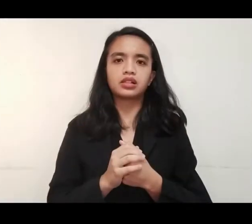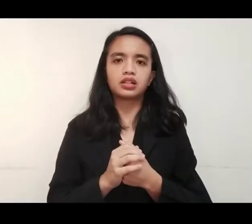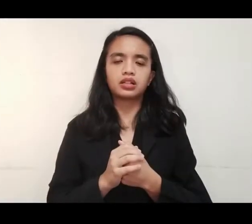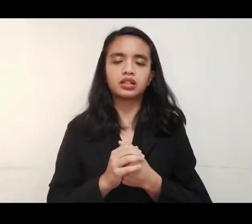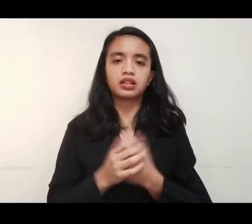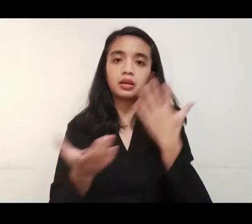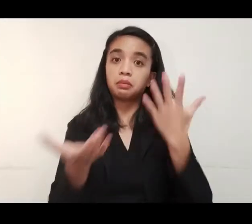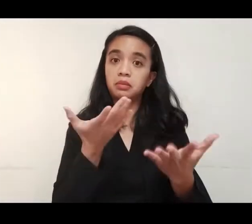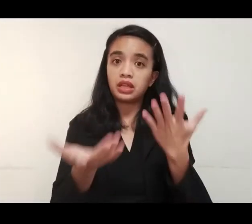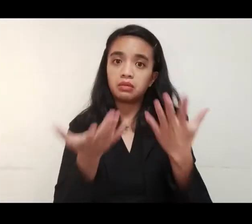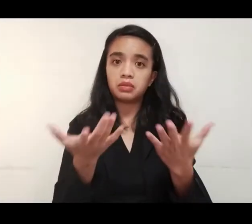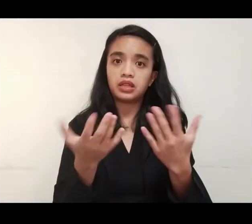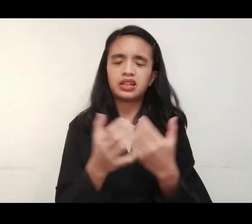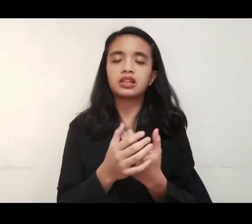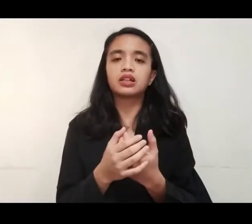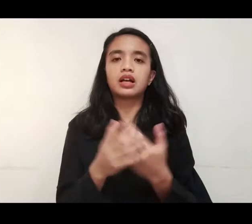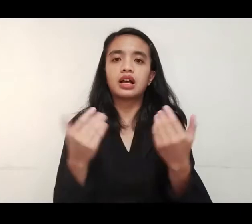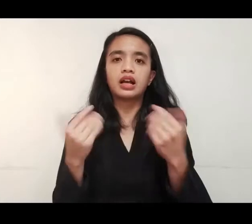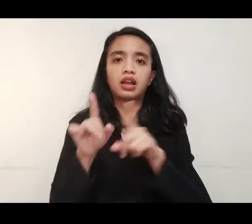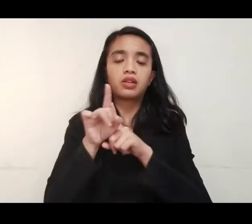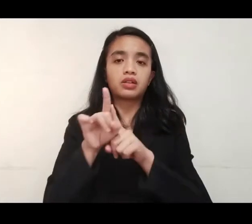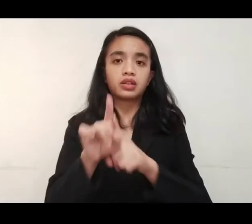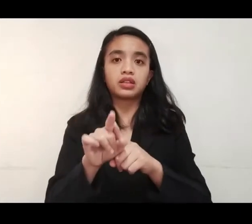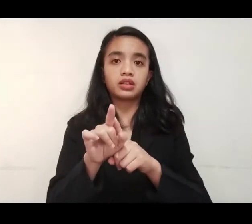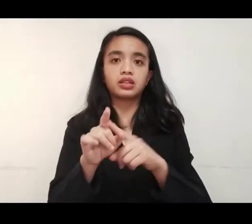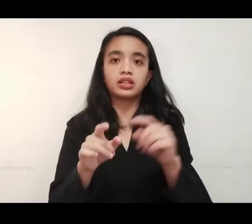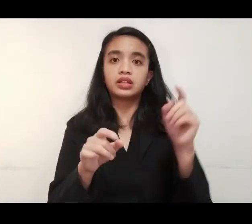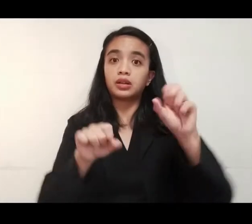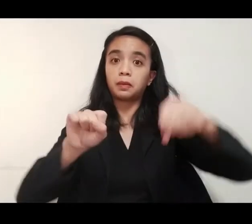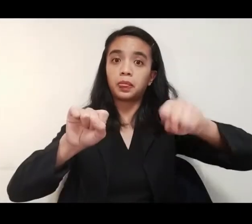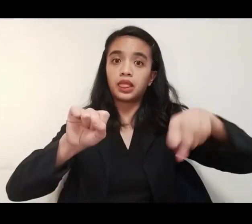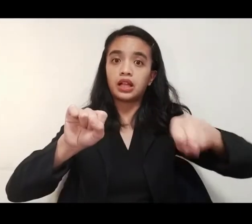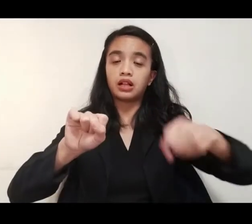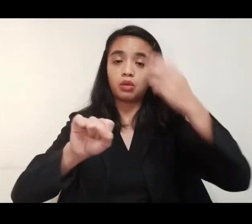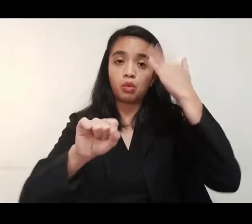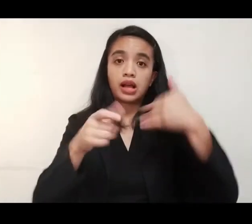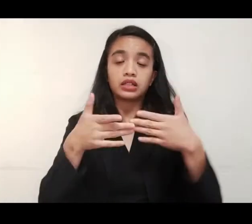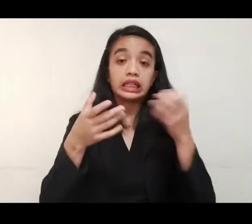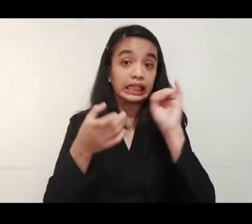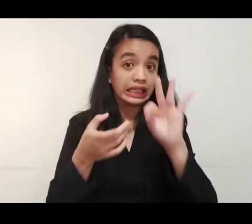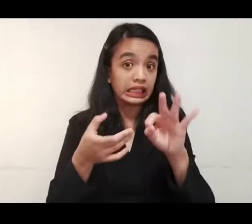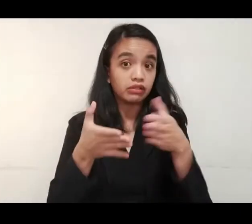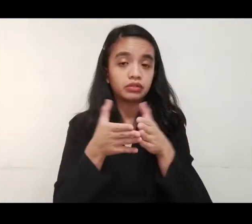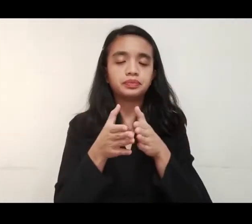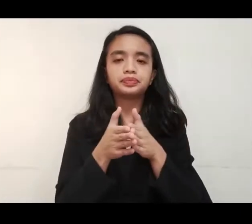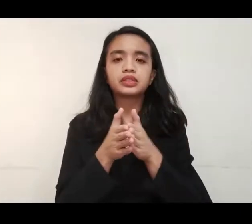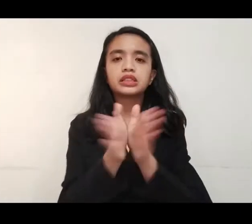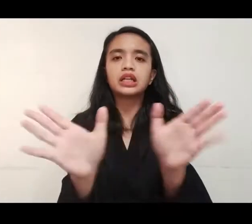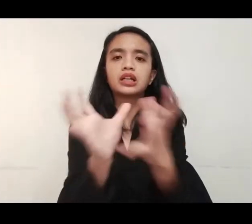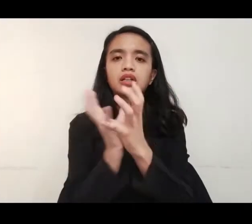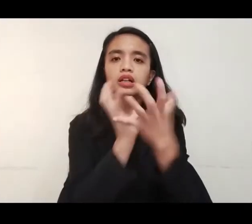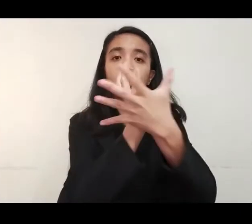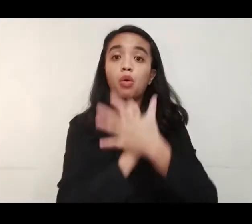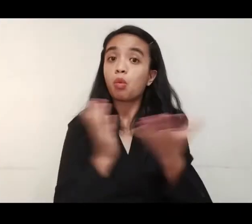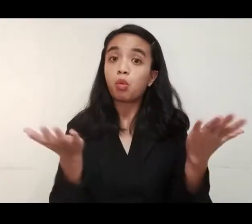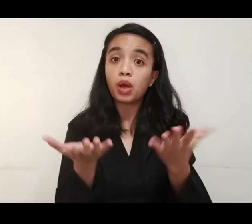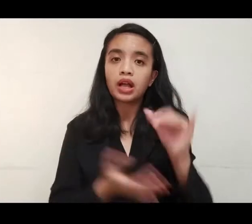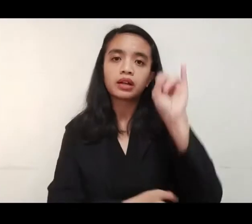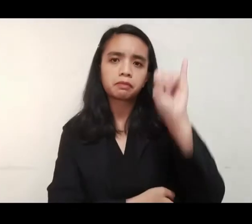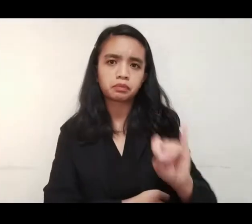Posibleng ipatupad ang coding scheme sa mga tricycle sa pag-iral ng GCQ sa Ilocosur.